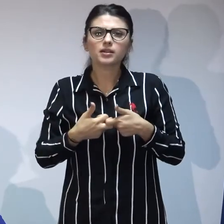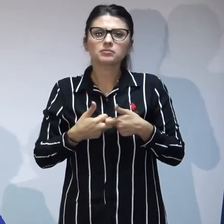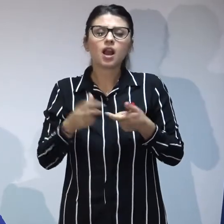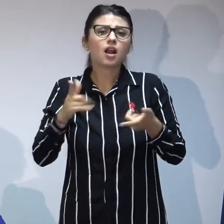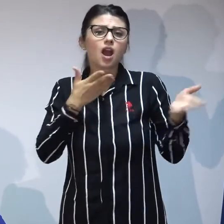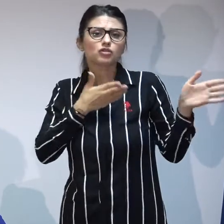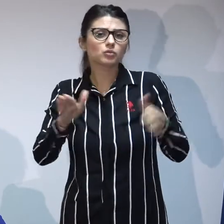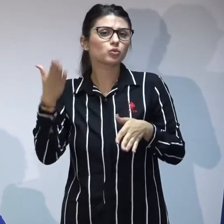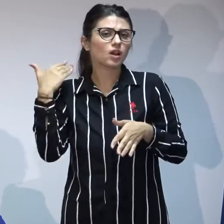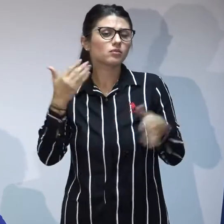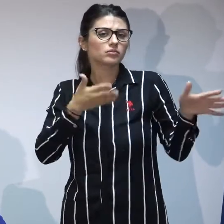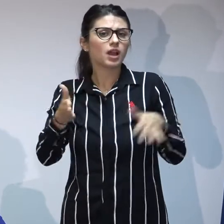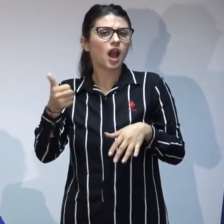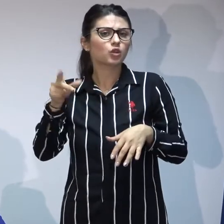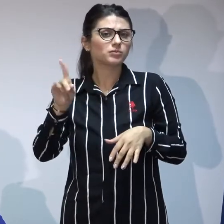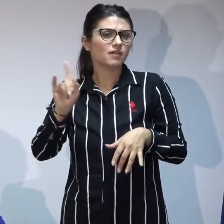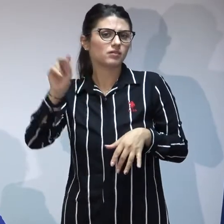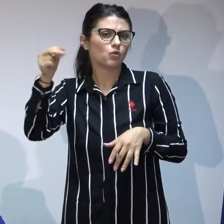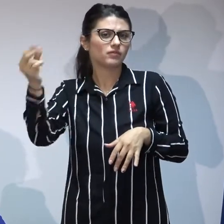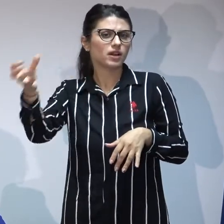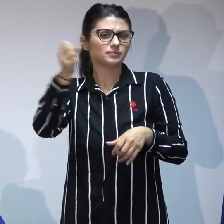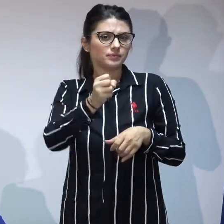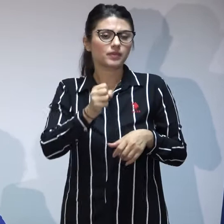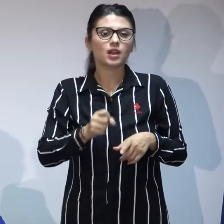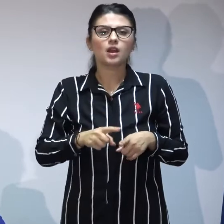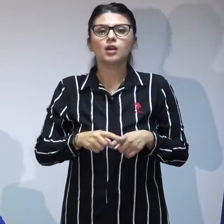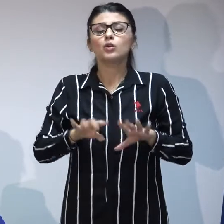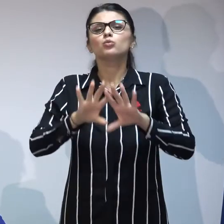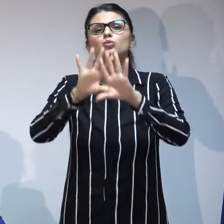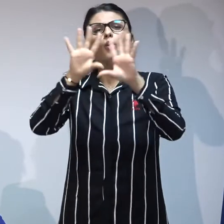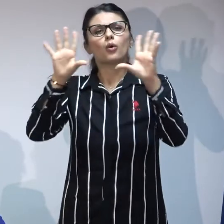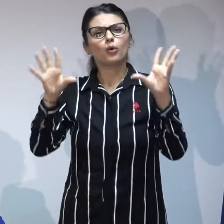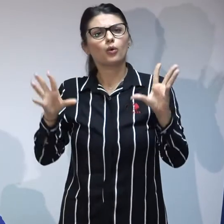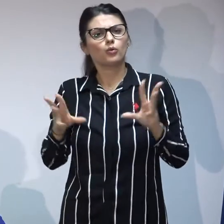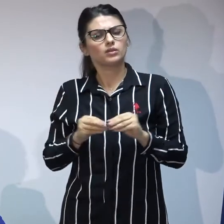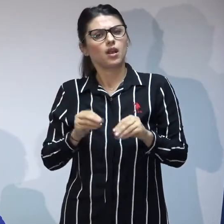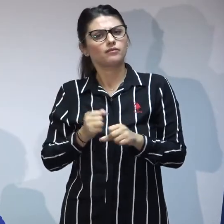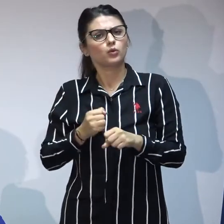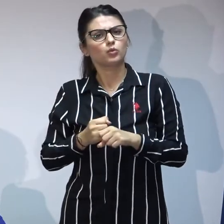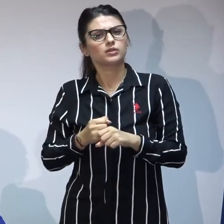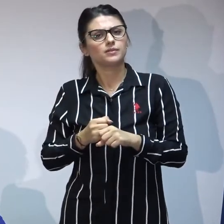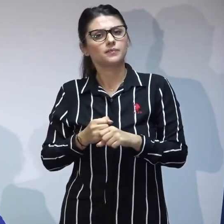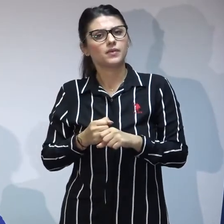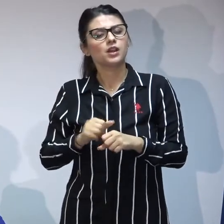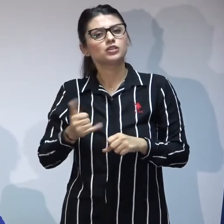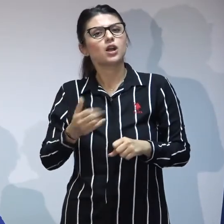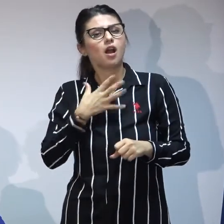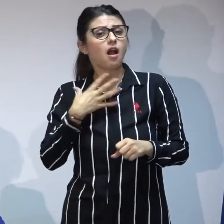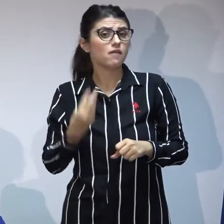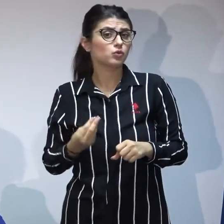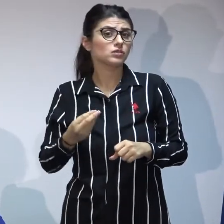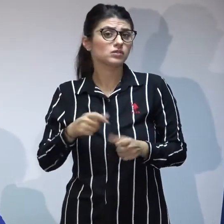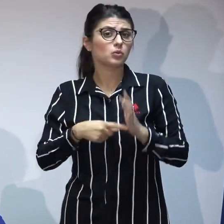șantier pe zona de adopție în paralel cu toate aceste demersuri am vrut să ne uităm